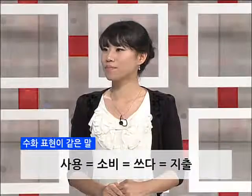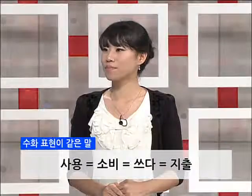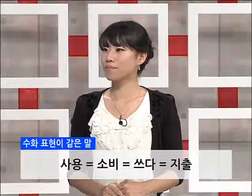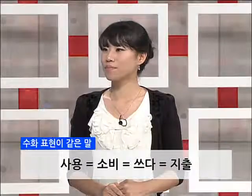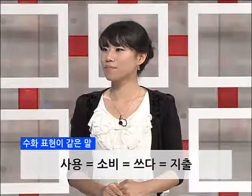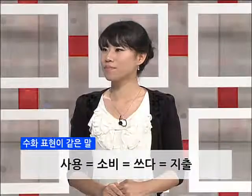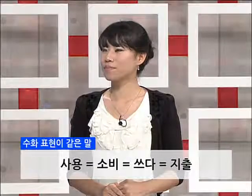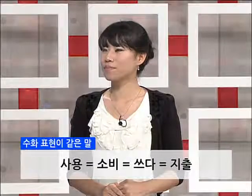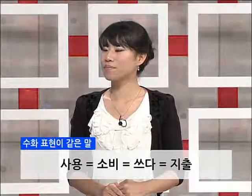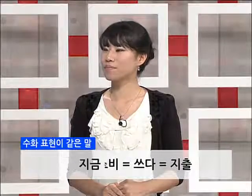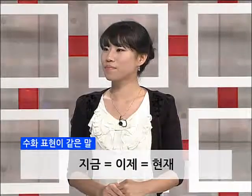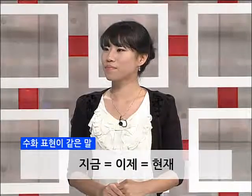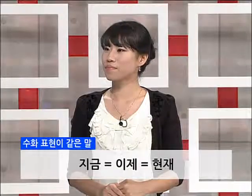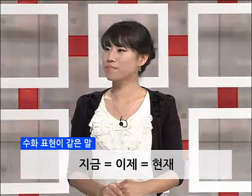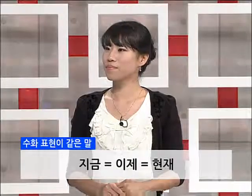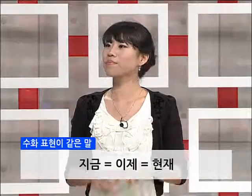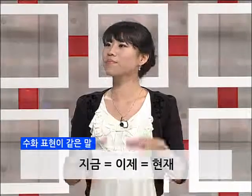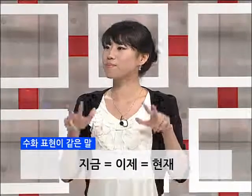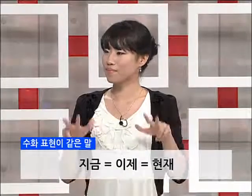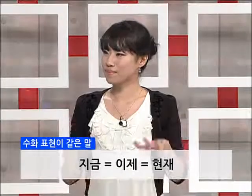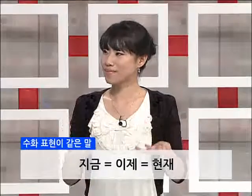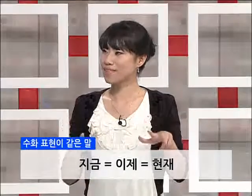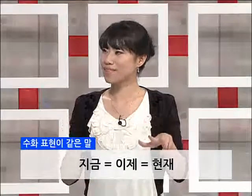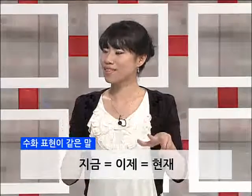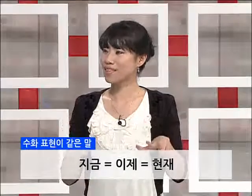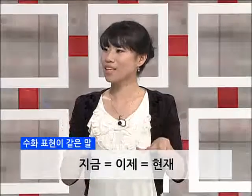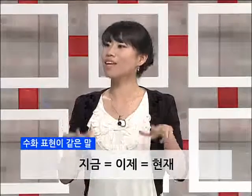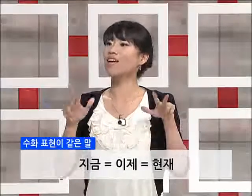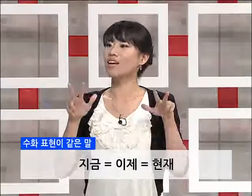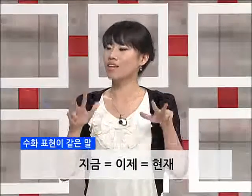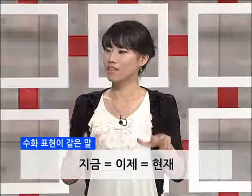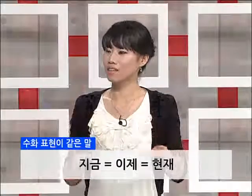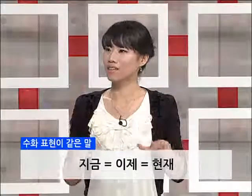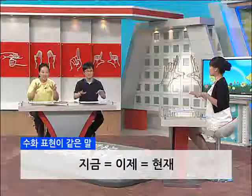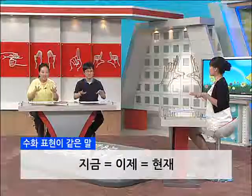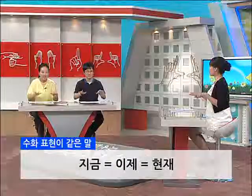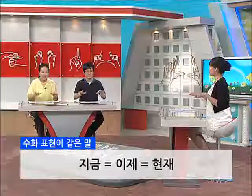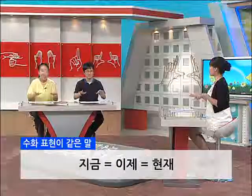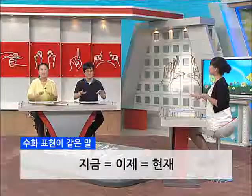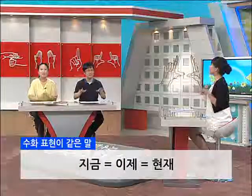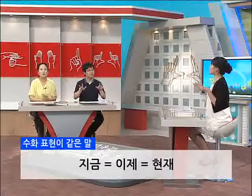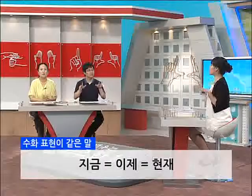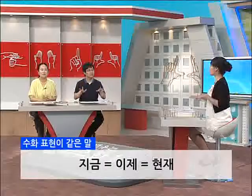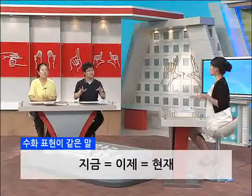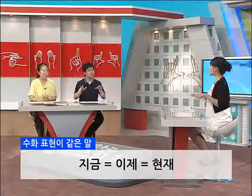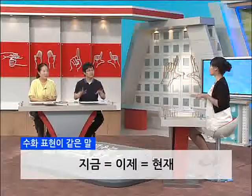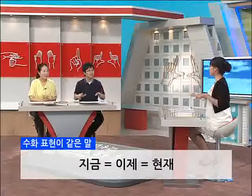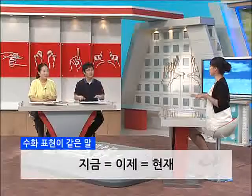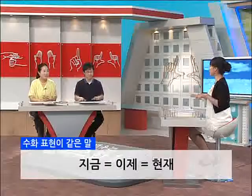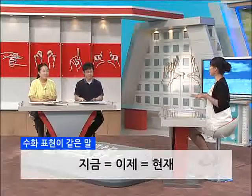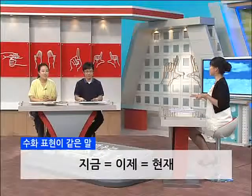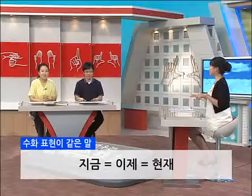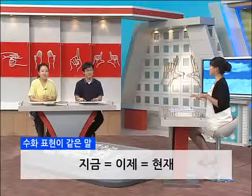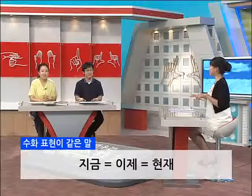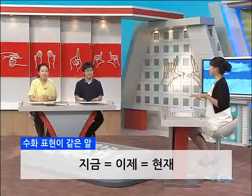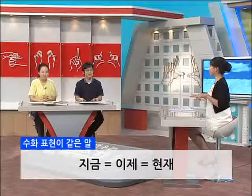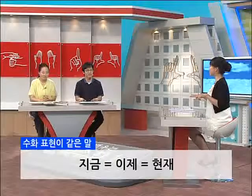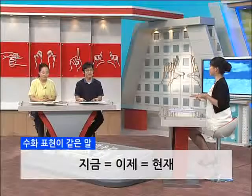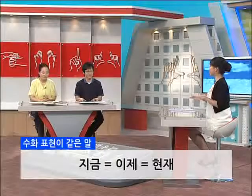이어서 지금, 현재, 이제 똑같은 수화가 된다는 거 기억하시고요. 자 그